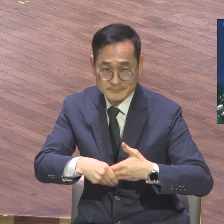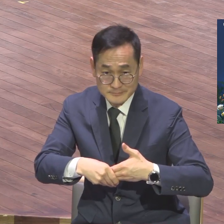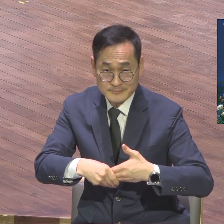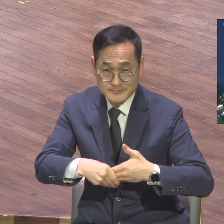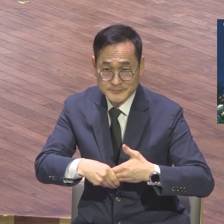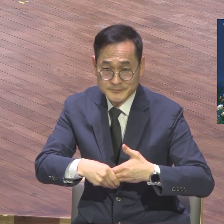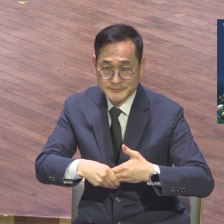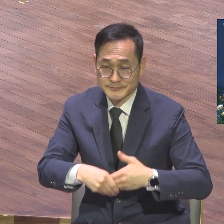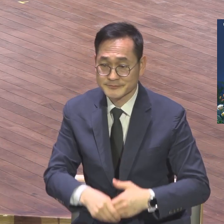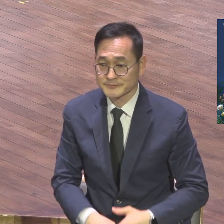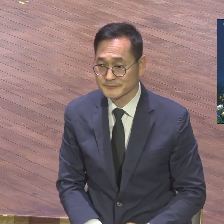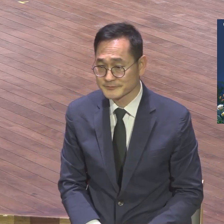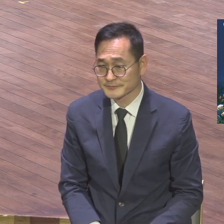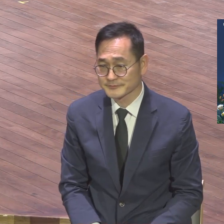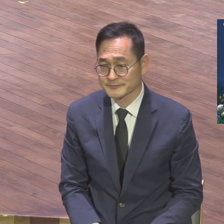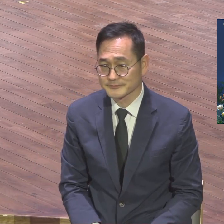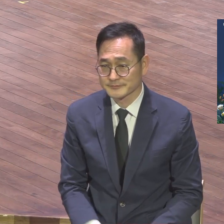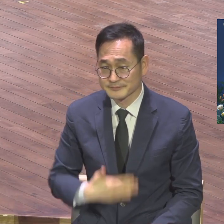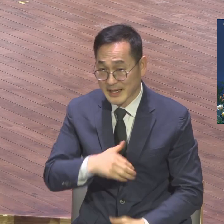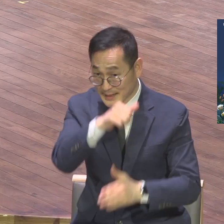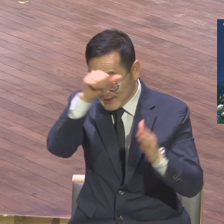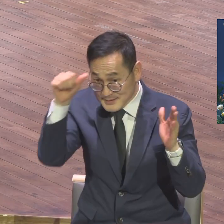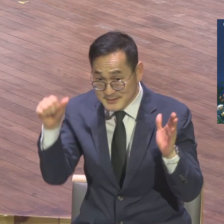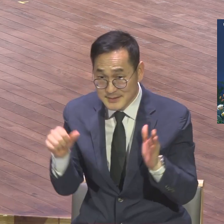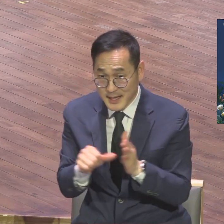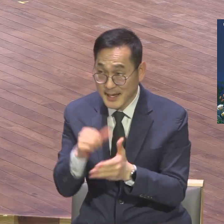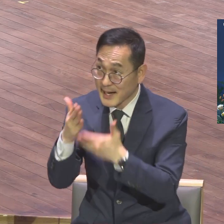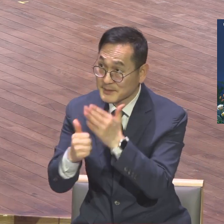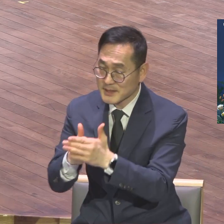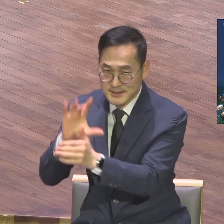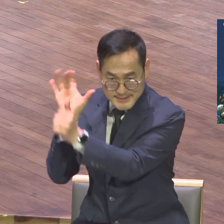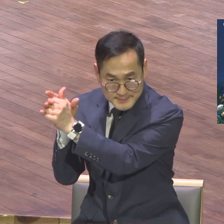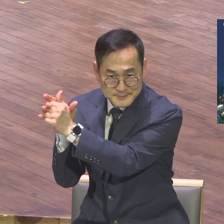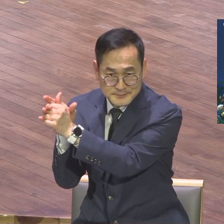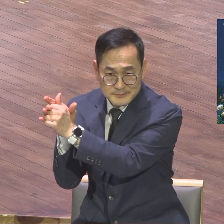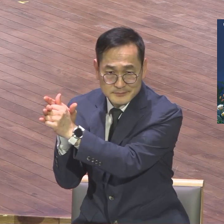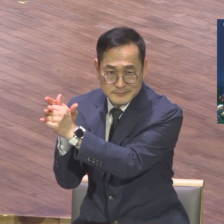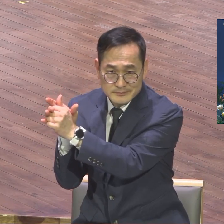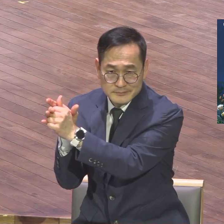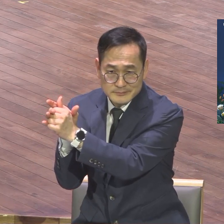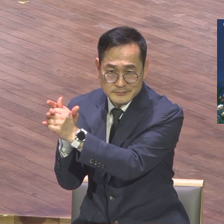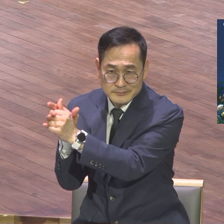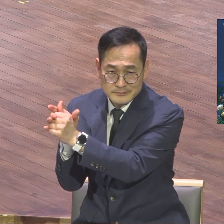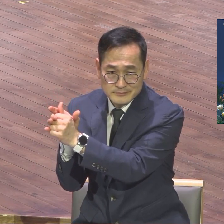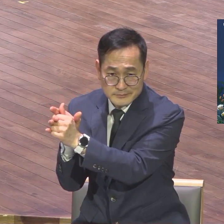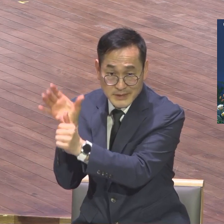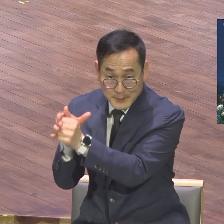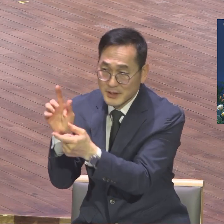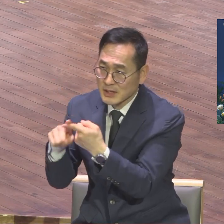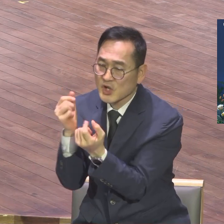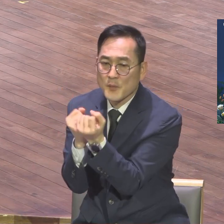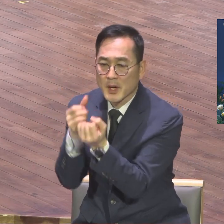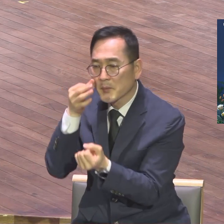하나님께서 우리의 삶을 어떻게 책임져 주시는가를 잘 보여주는 말씀이에요. 부모가